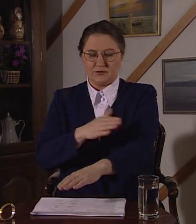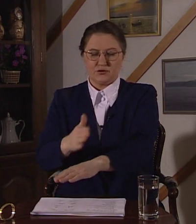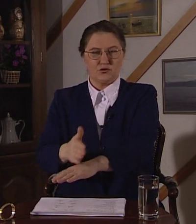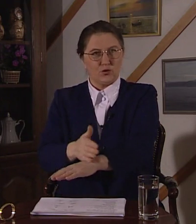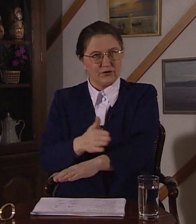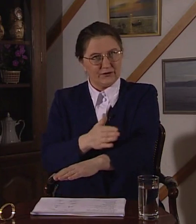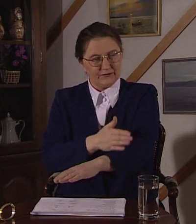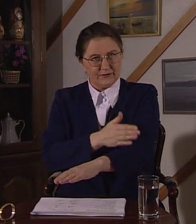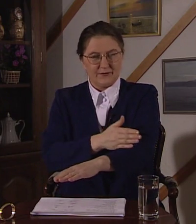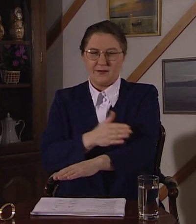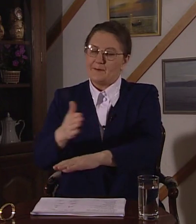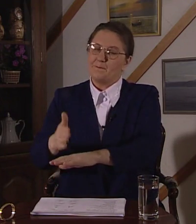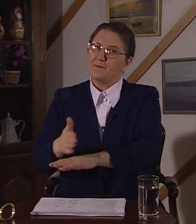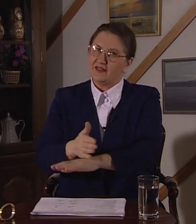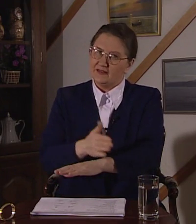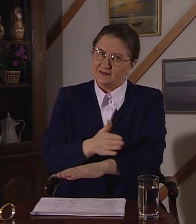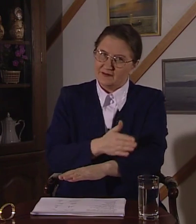Долго. Медленно.